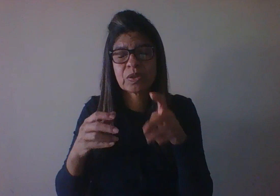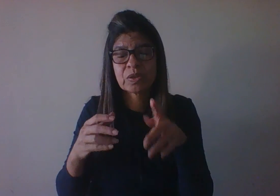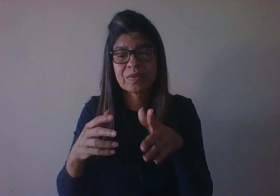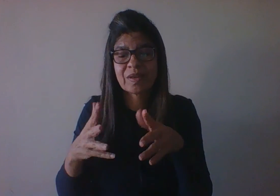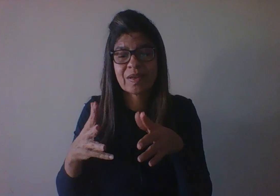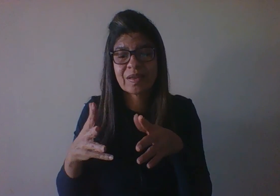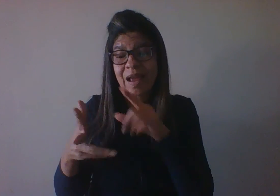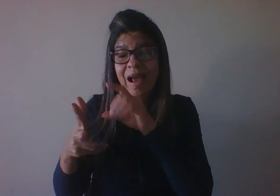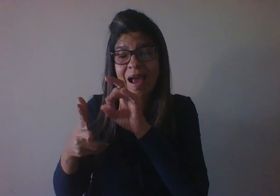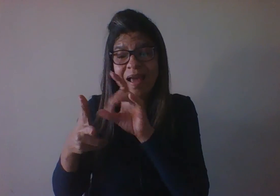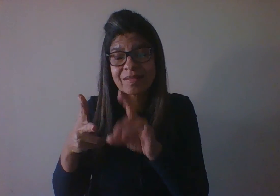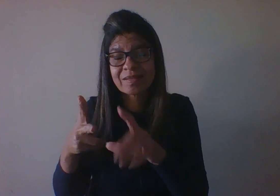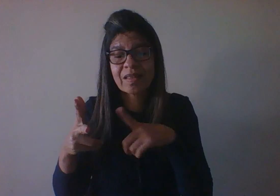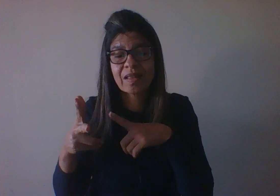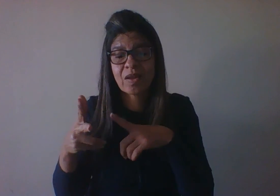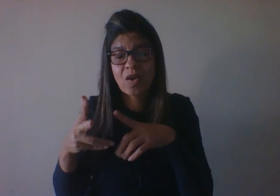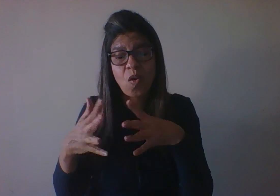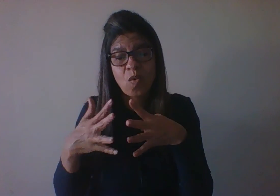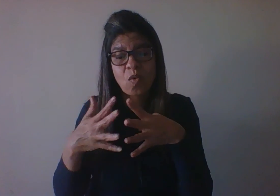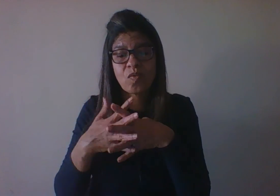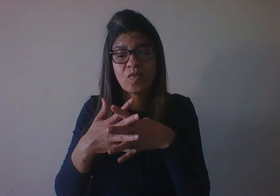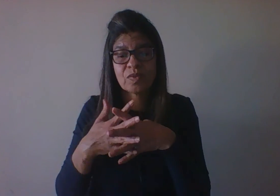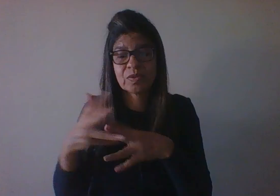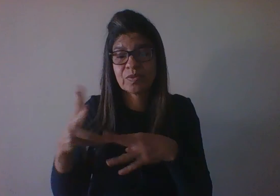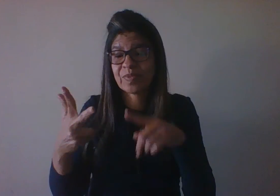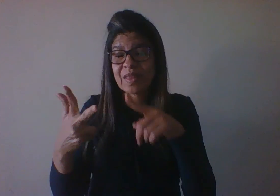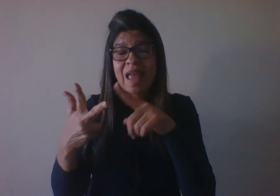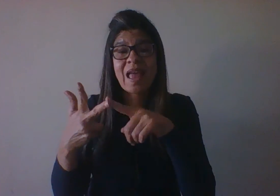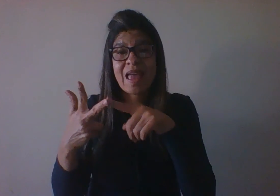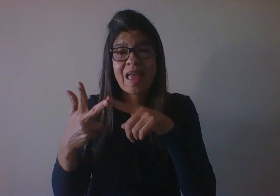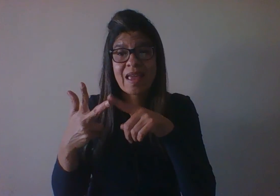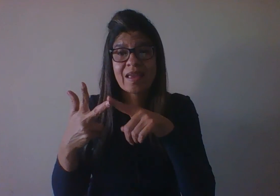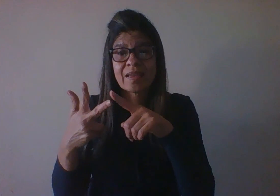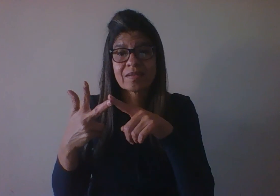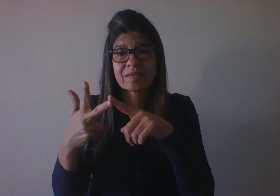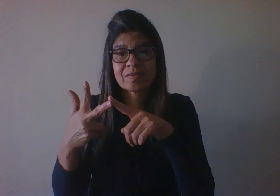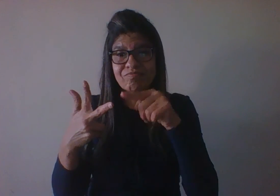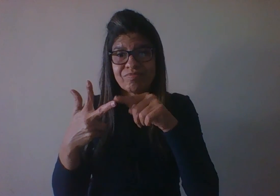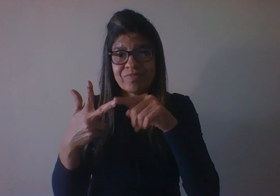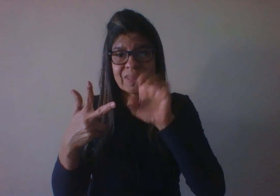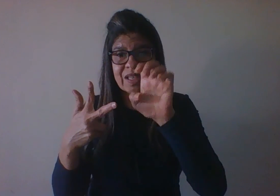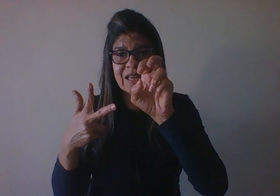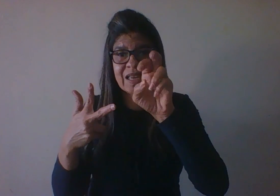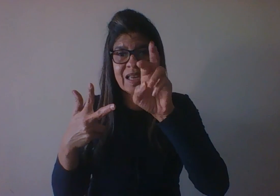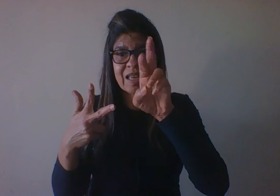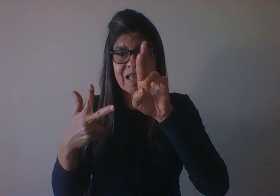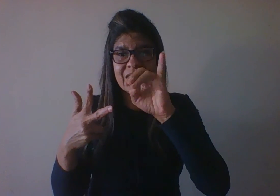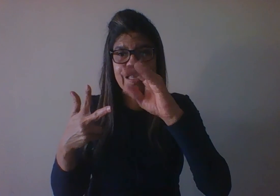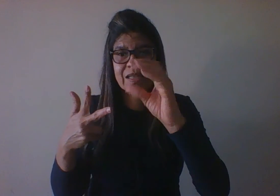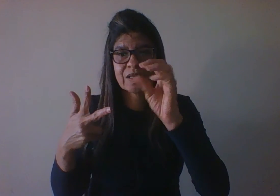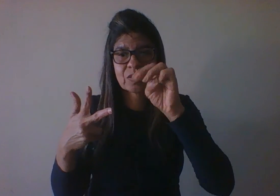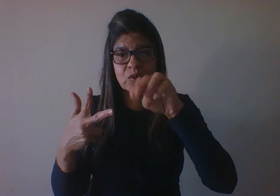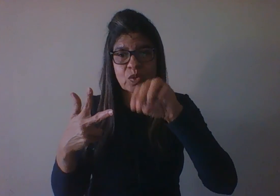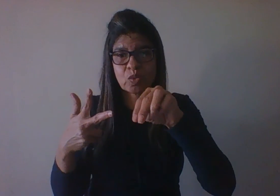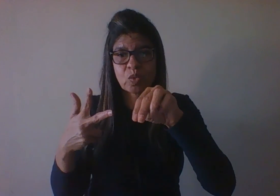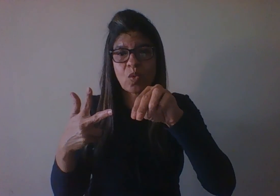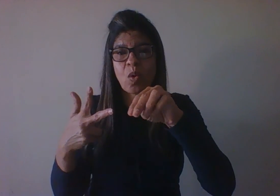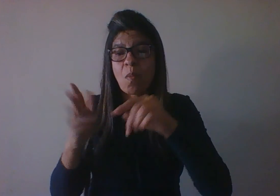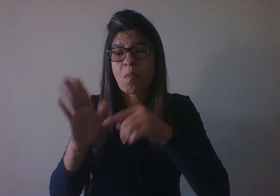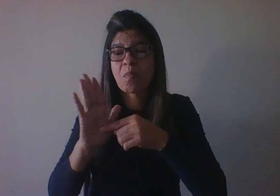estágio, ele fala de um conflito que o organismo precisa lidar, atravessar. O primeiro estágio seria